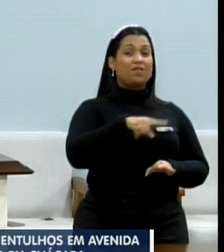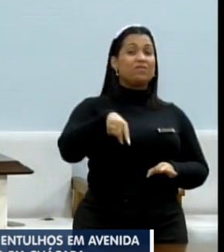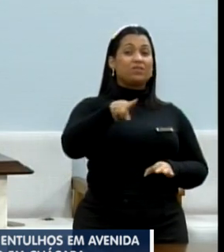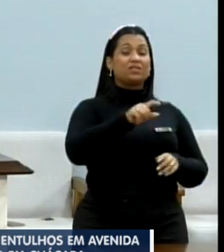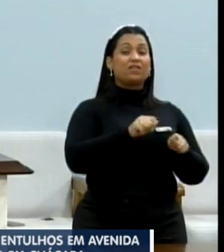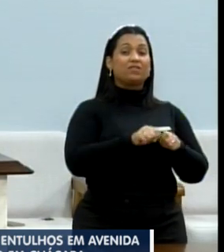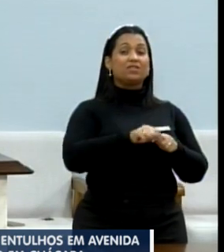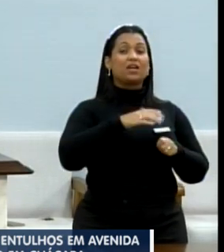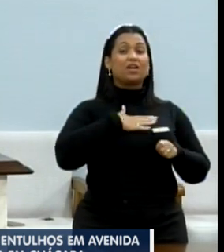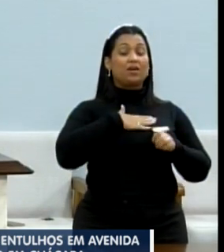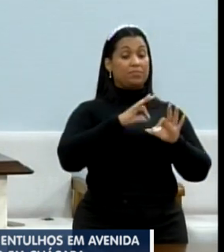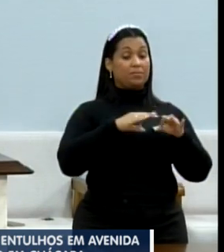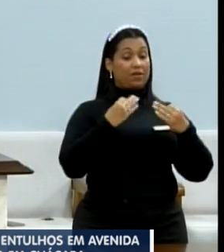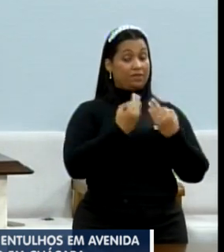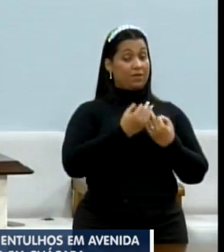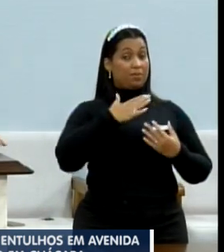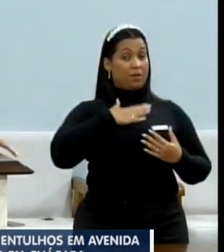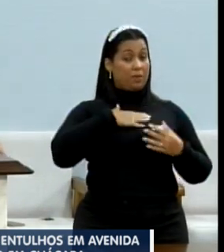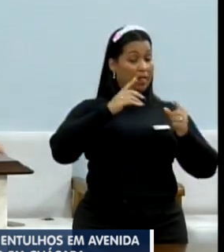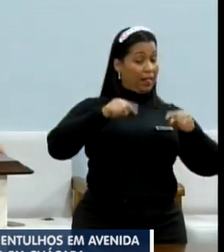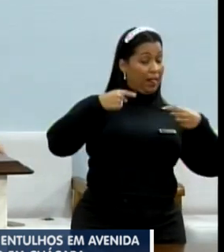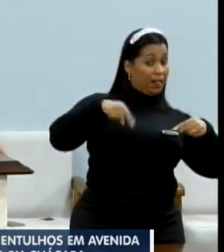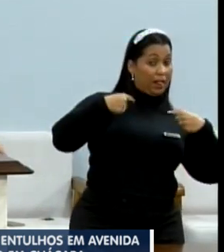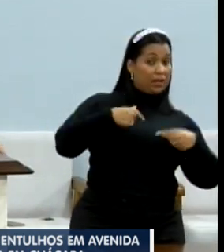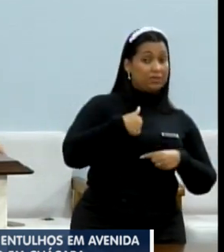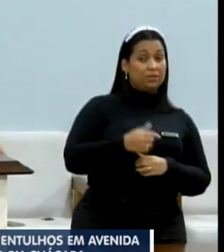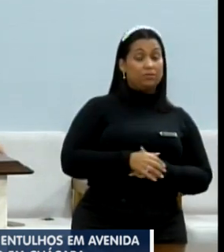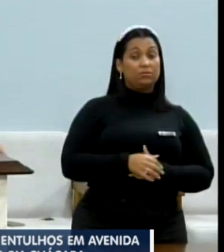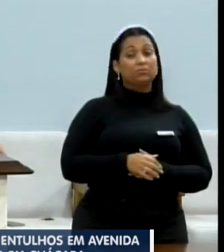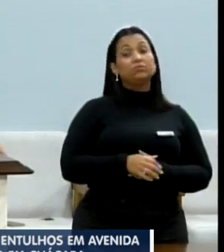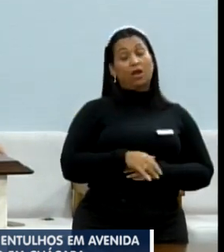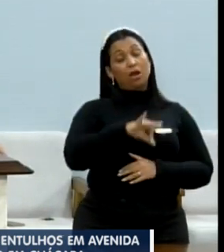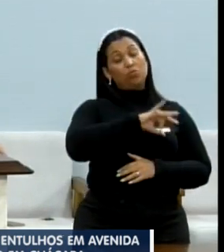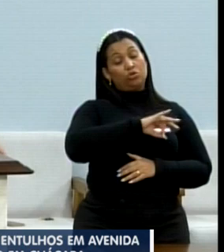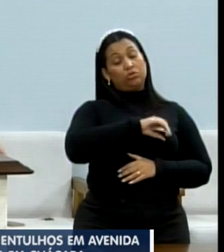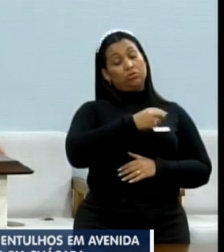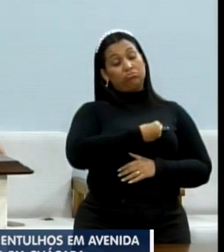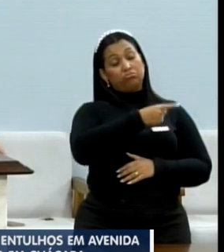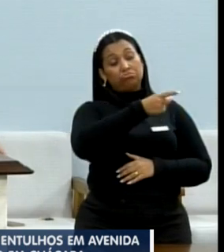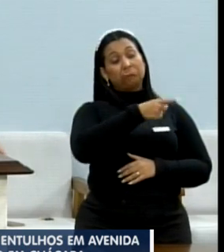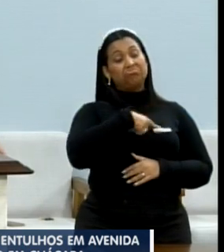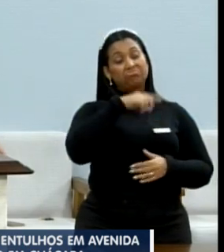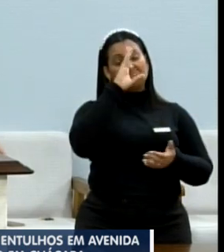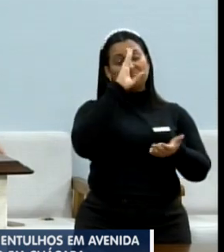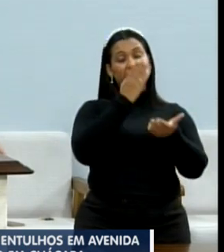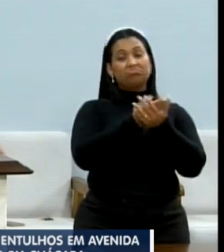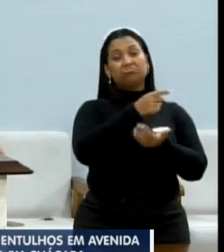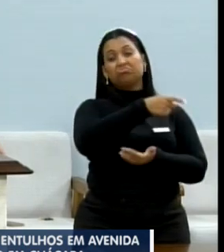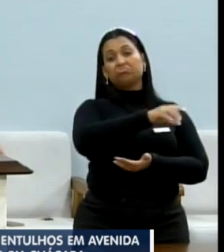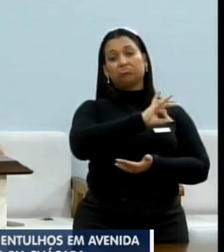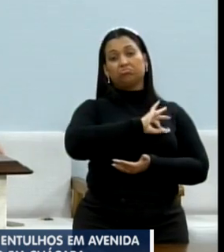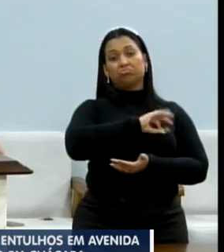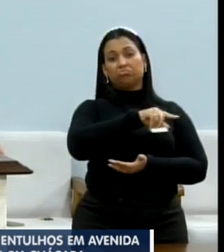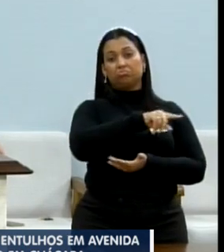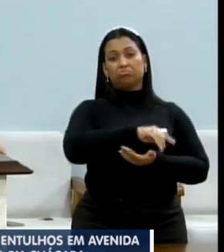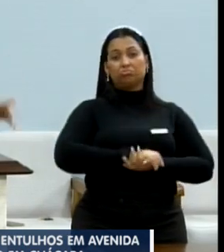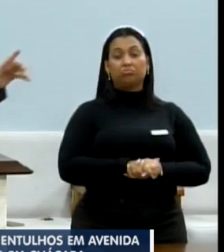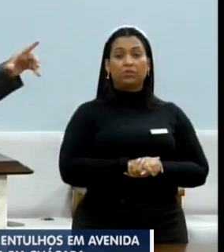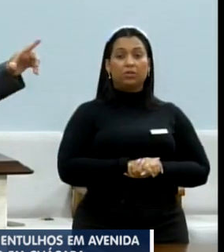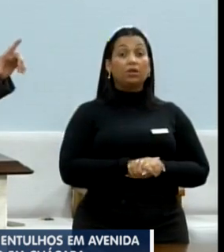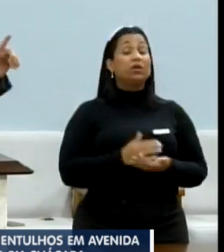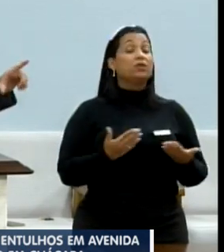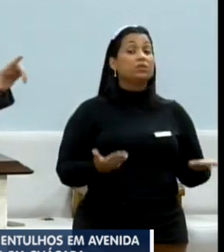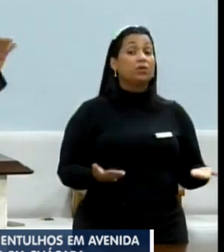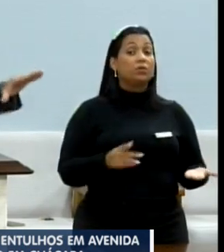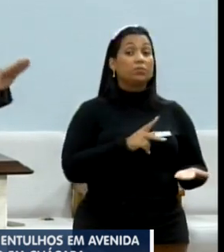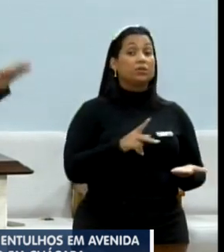Se a família, com minha pessoa, me ameaçando, a polícia está aí. E eu acredito na polícia. Então,